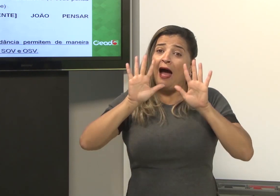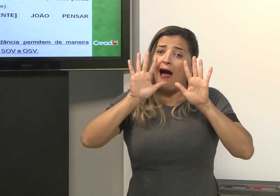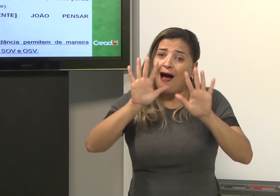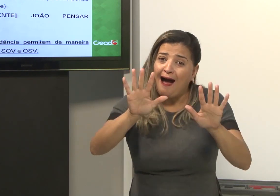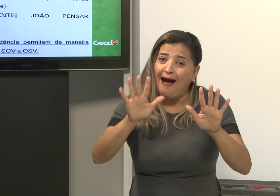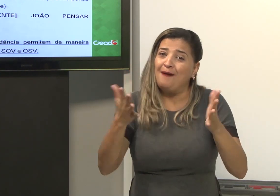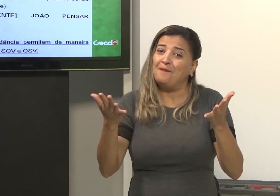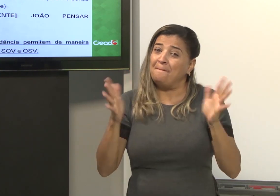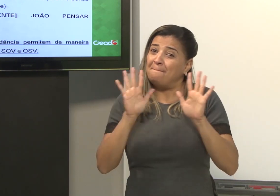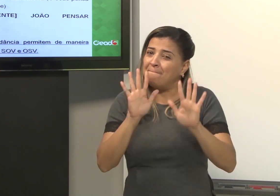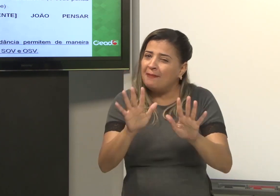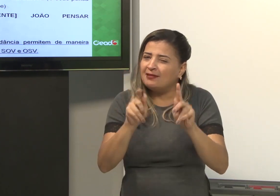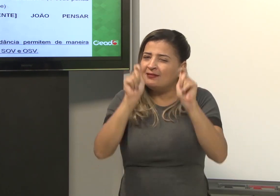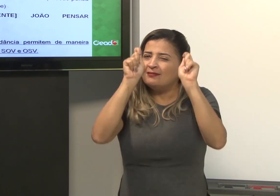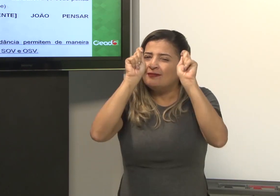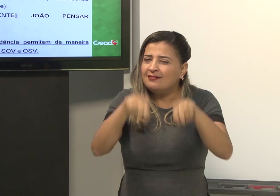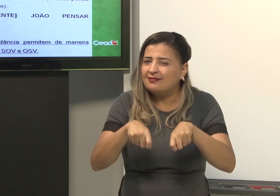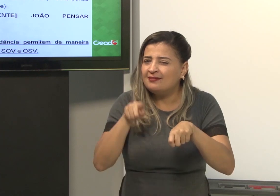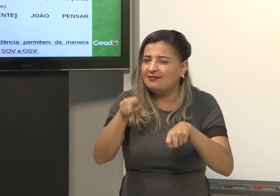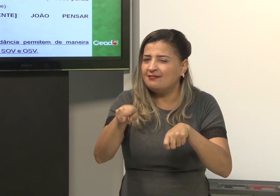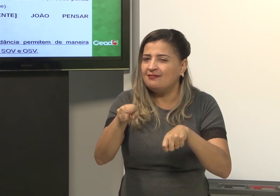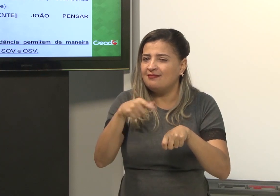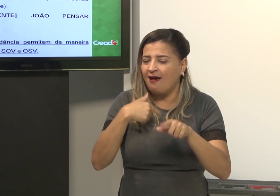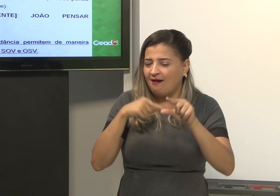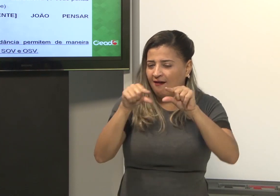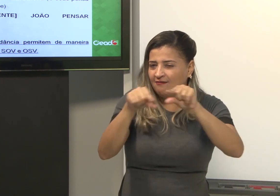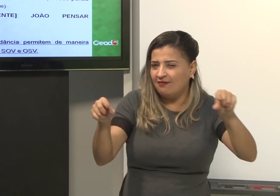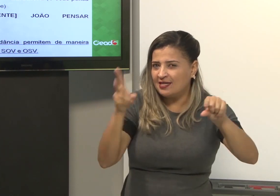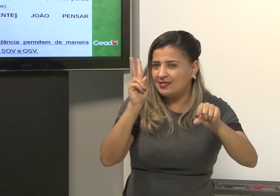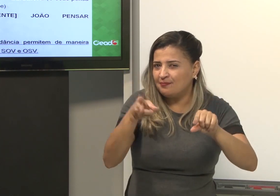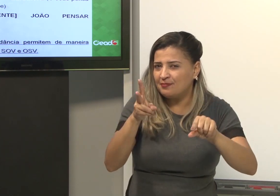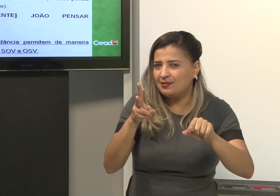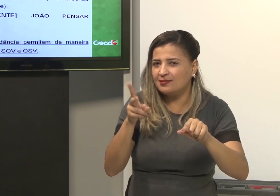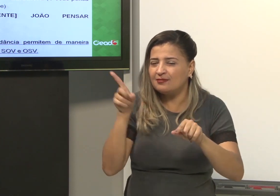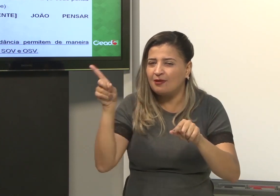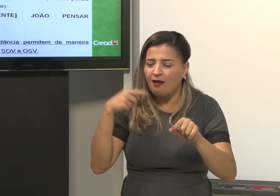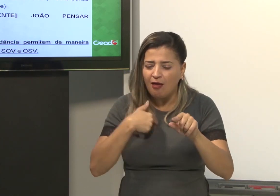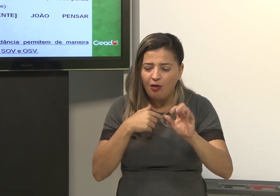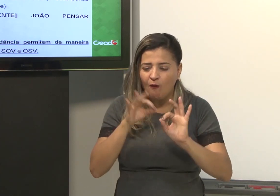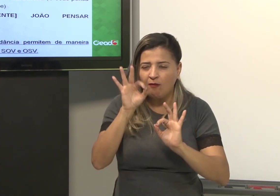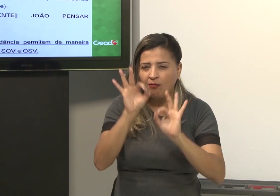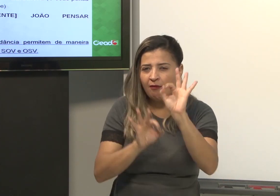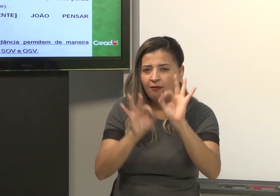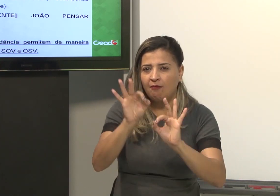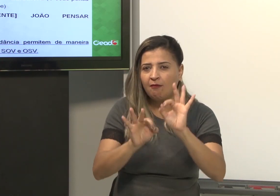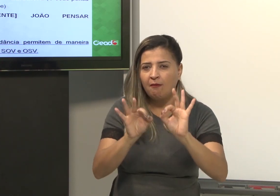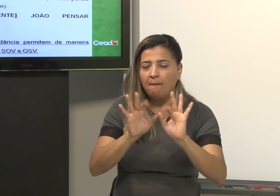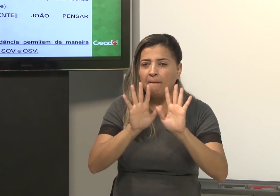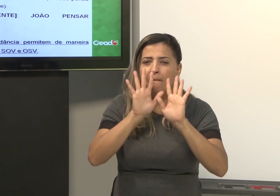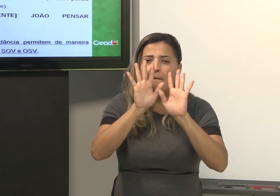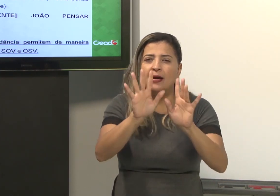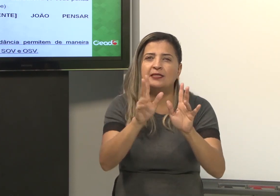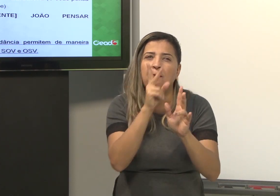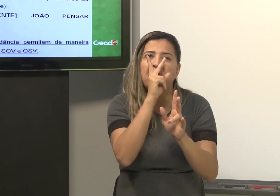Mas pode-se usar essa frase e organizar de forma como se fosse, por exemplo,